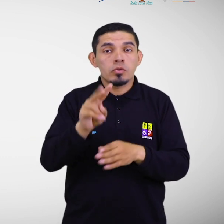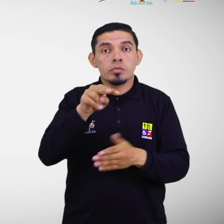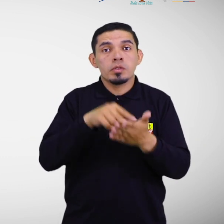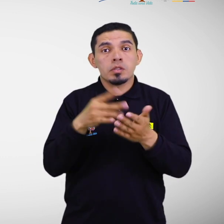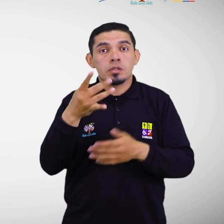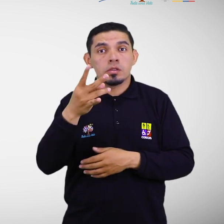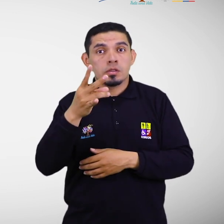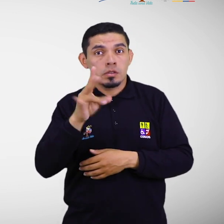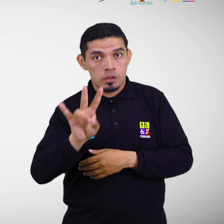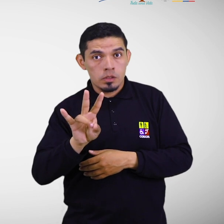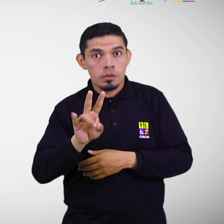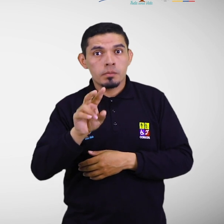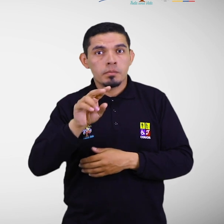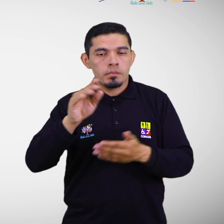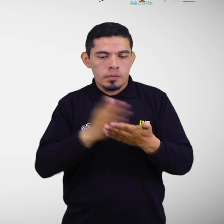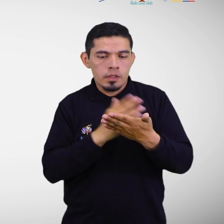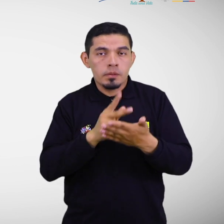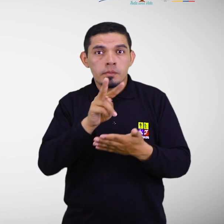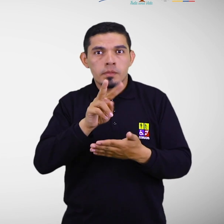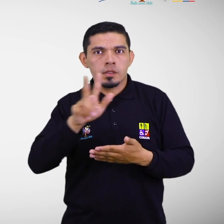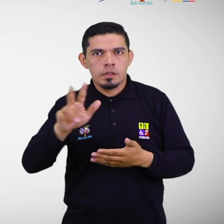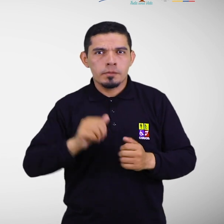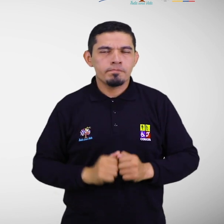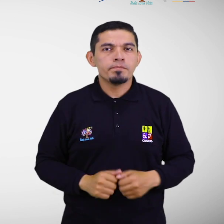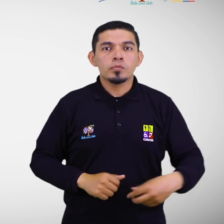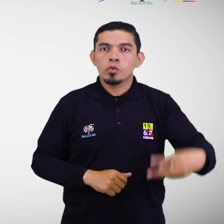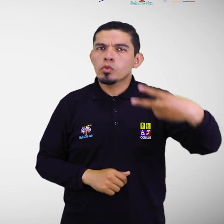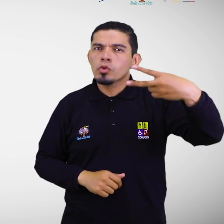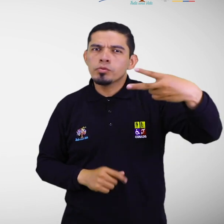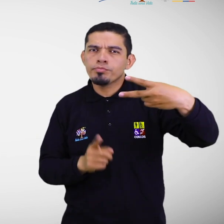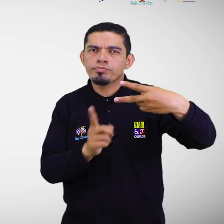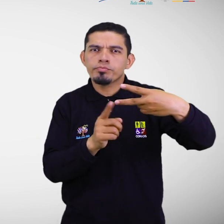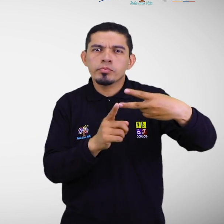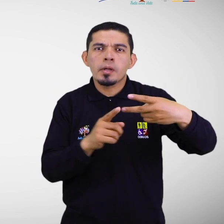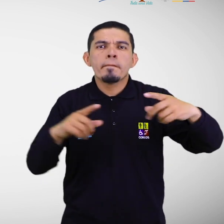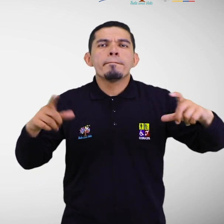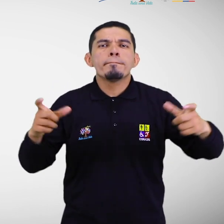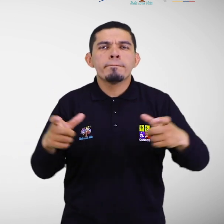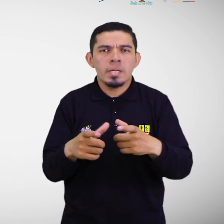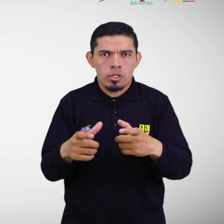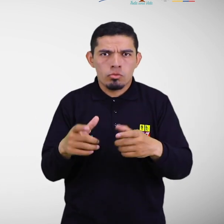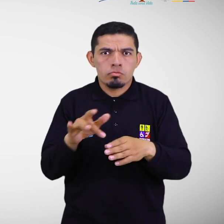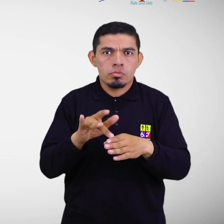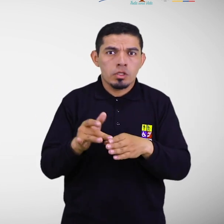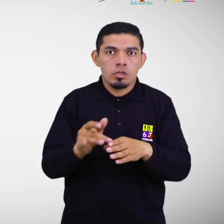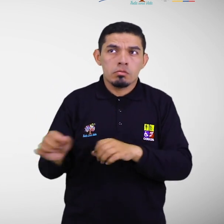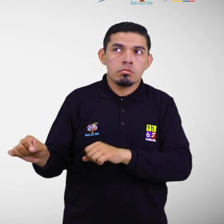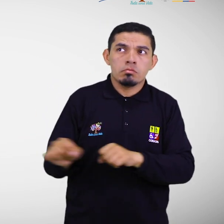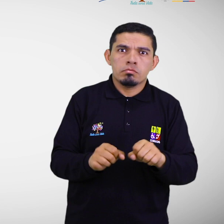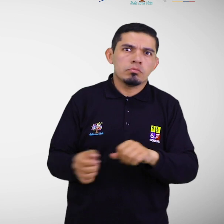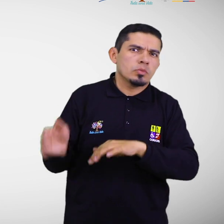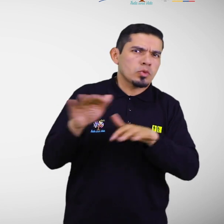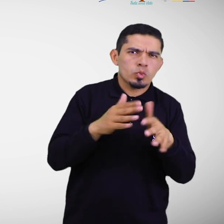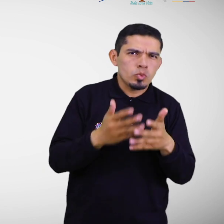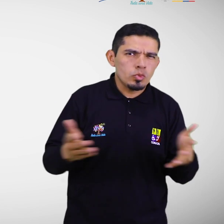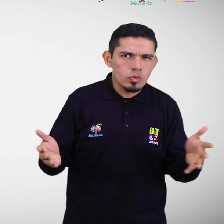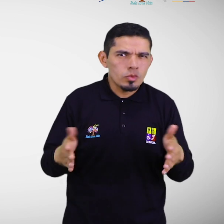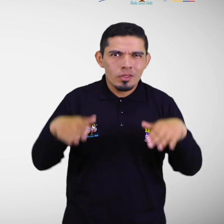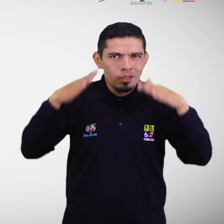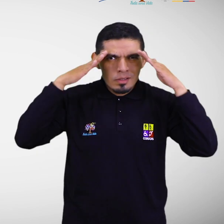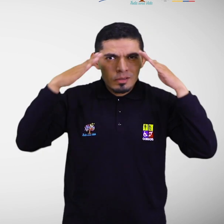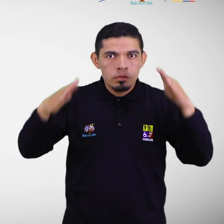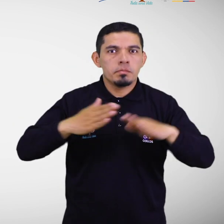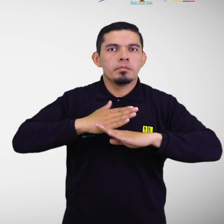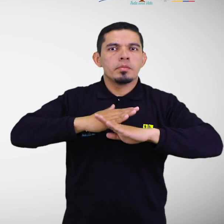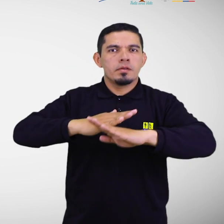23. 2. Reducción del Riesgo de Desastres. La reducción del riesgo de desastres está orientada a la